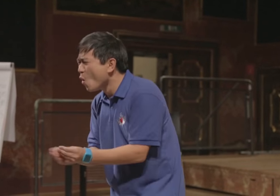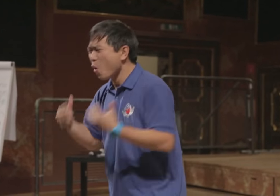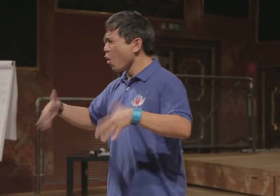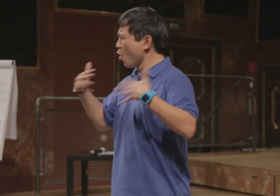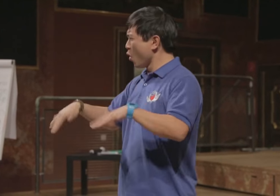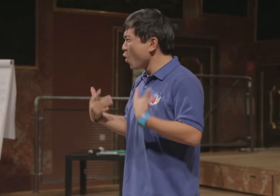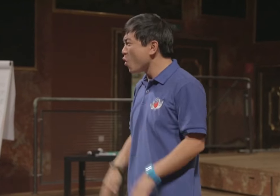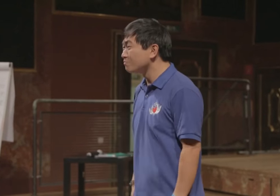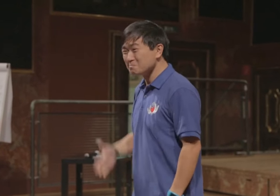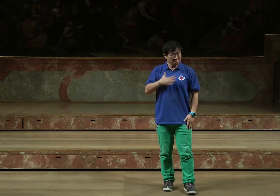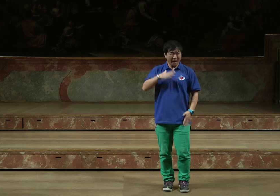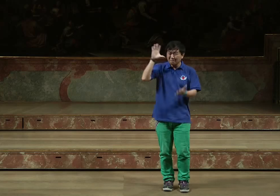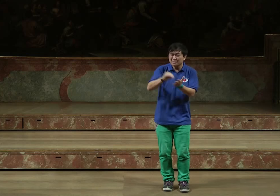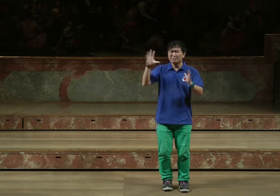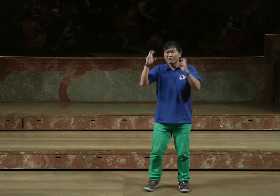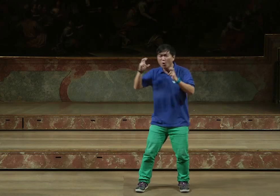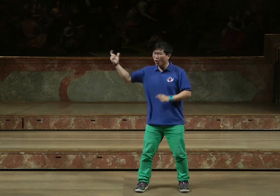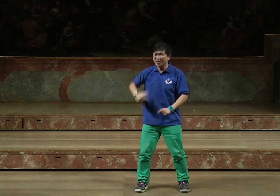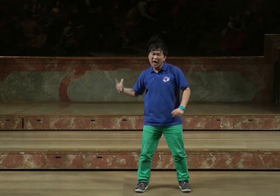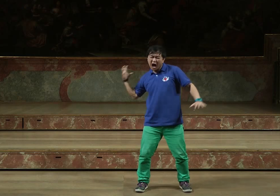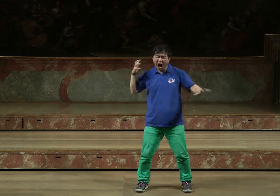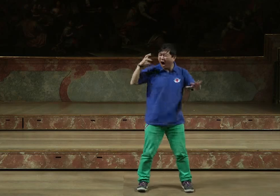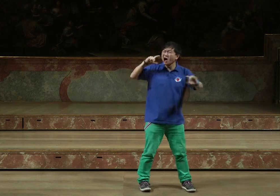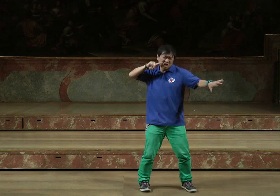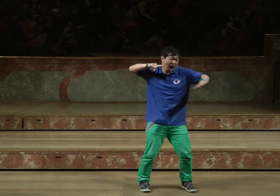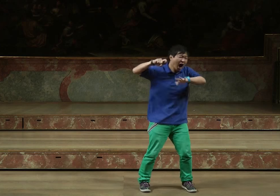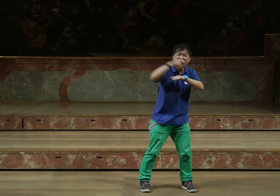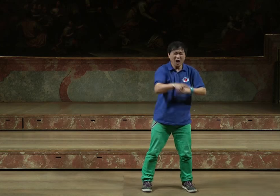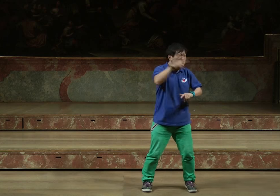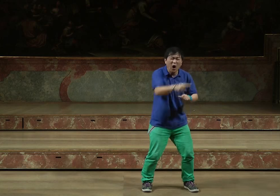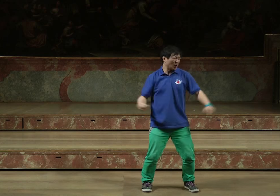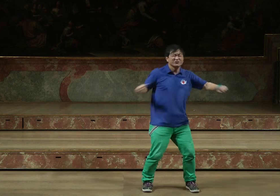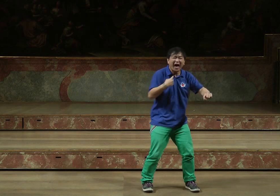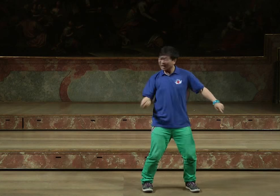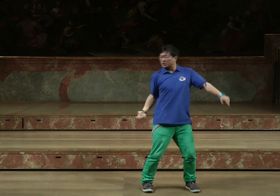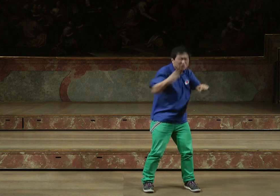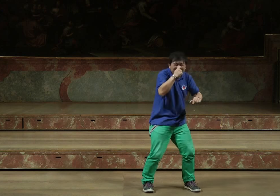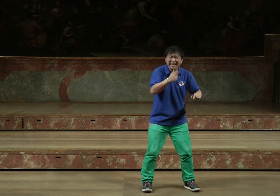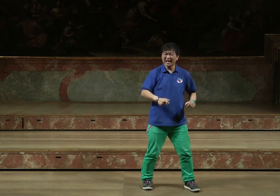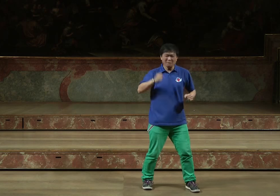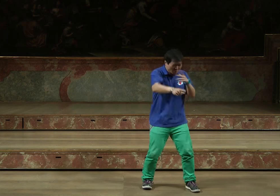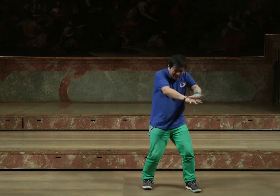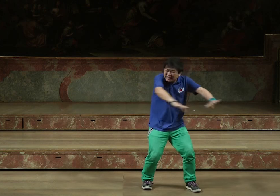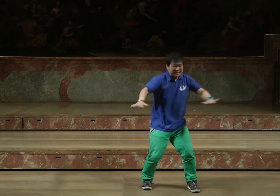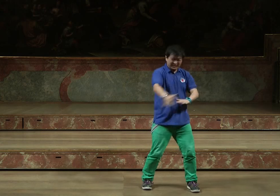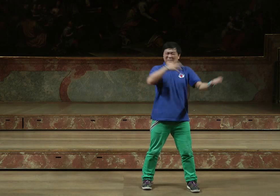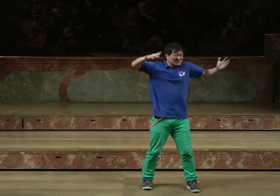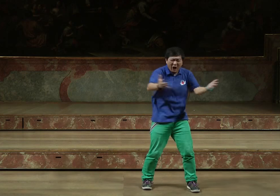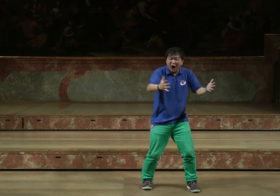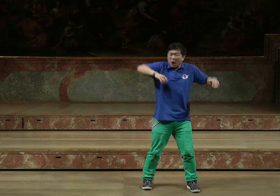sich gesammelt. Und was ist passiert? Die Umwelt hat daran gelitten. Mein Bitbewohner schreit mich immer an und sagt, hör auf damit. Du bist ein Schwein. Du stinkst. Was soll denn das? Überall